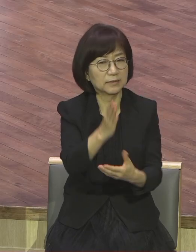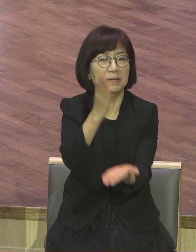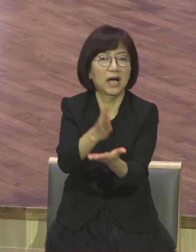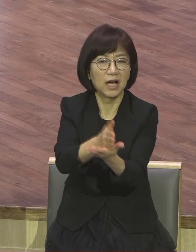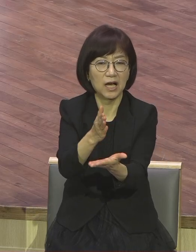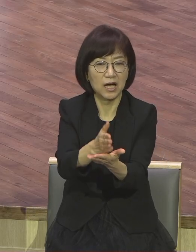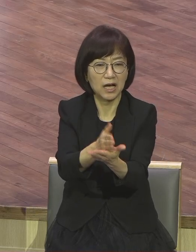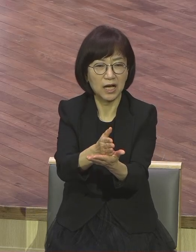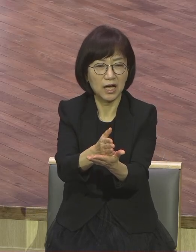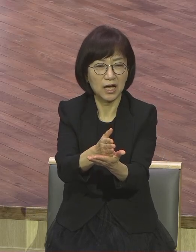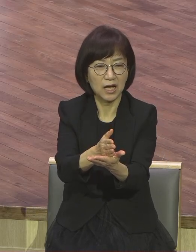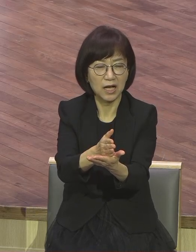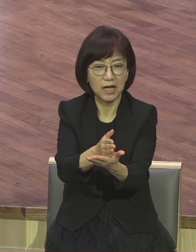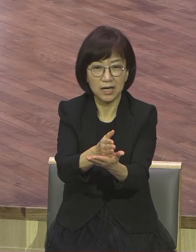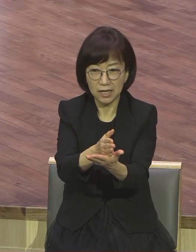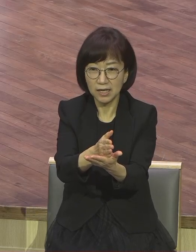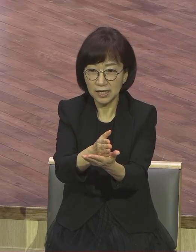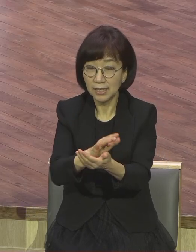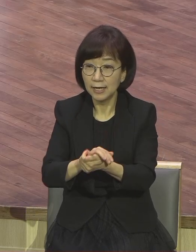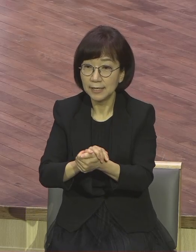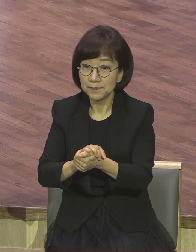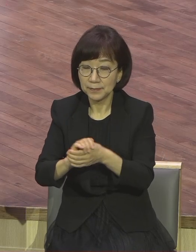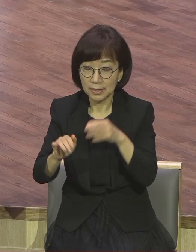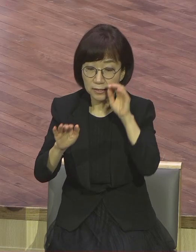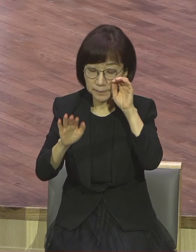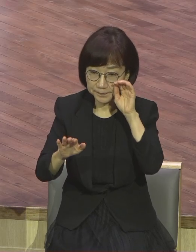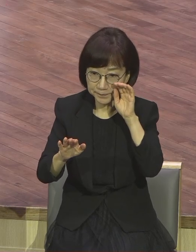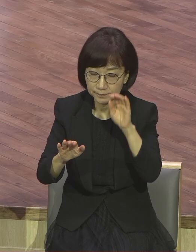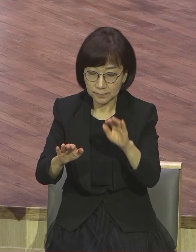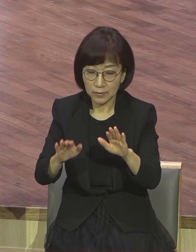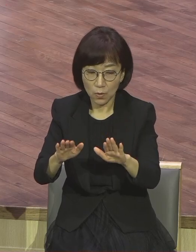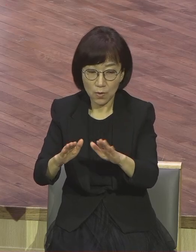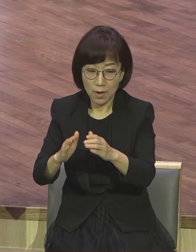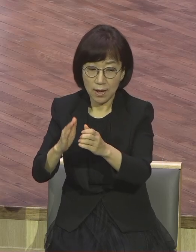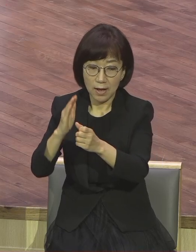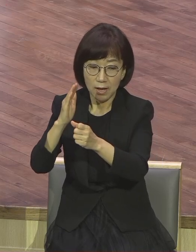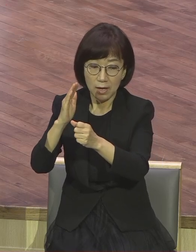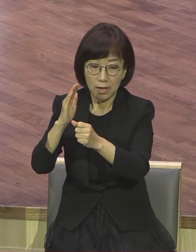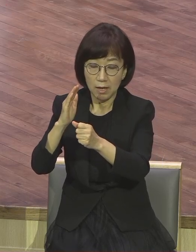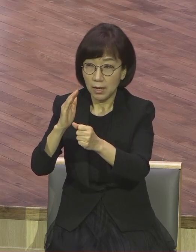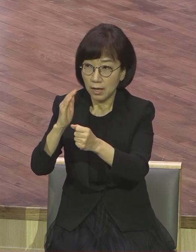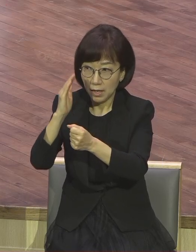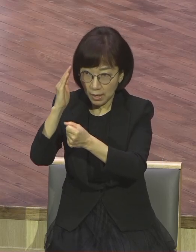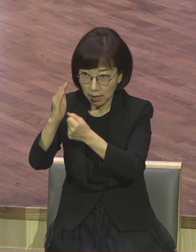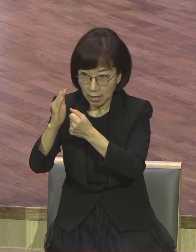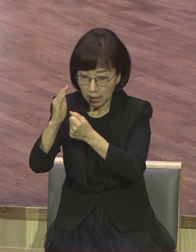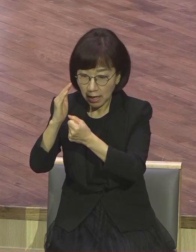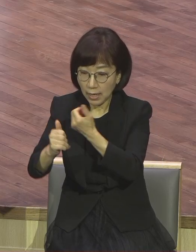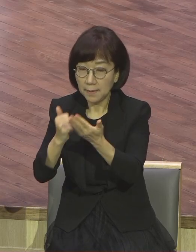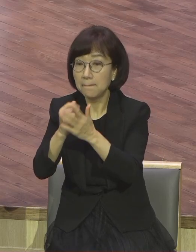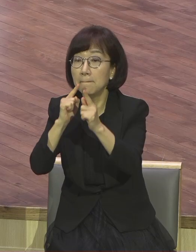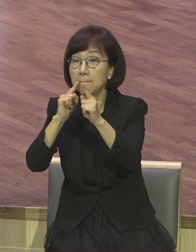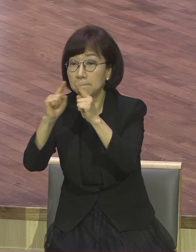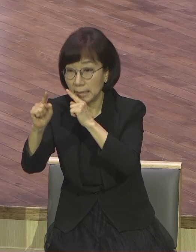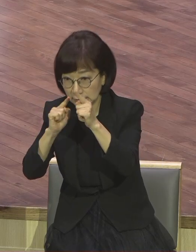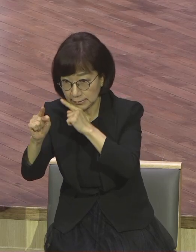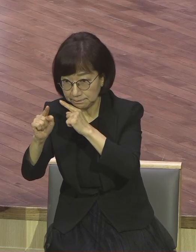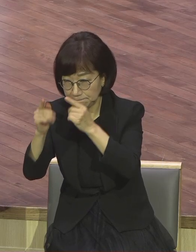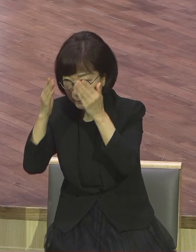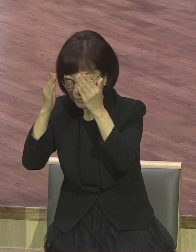기도에 대해서 배워요. 성경 공부합니다. 설교 들어요. 안 해요. 아무리 기도에